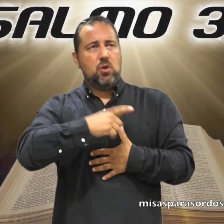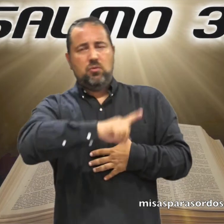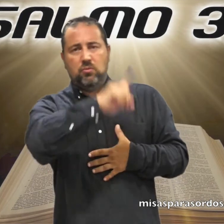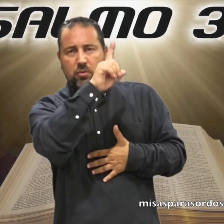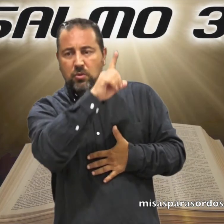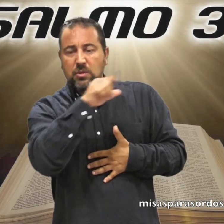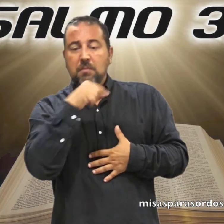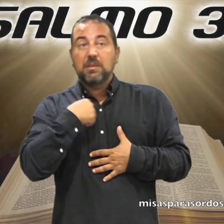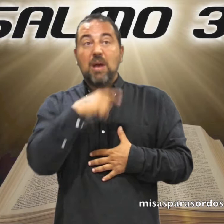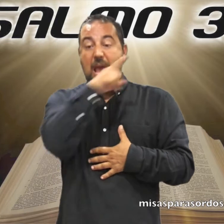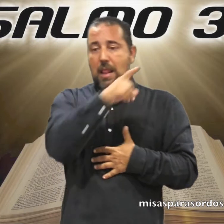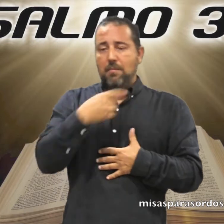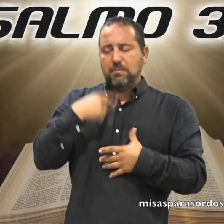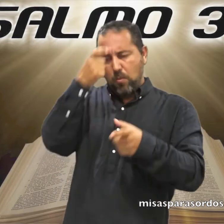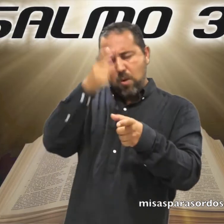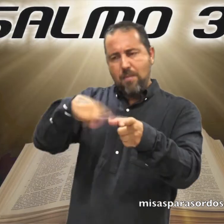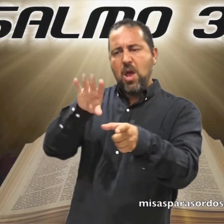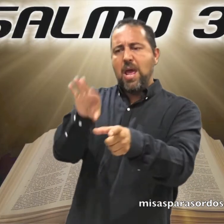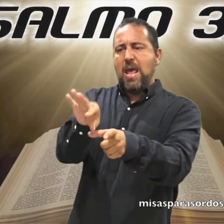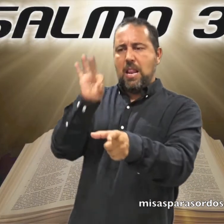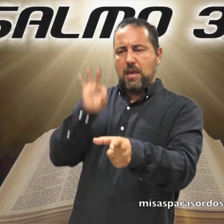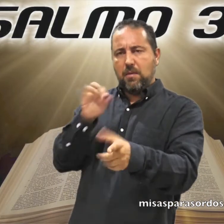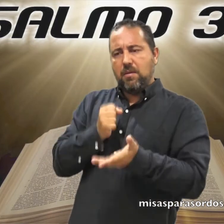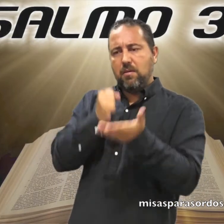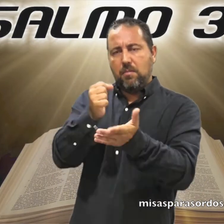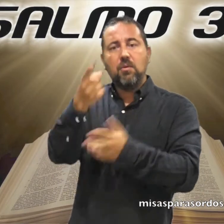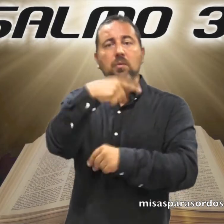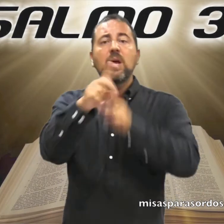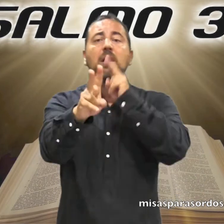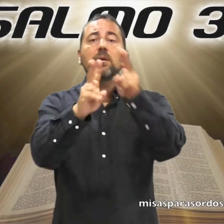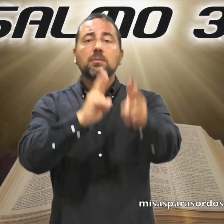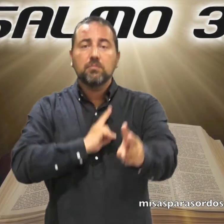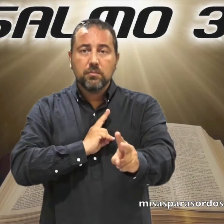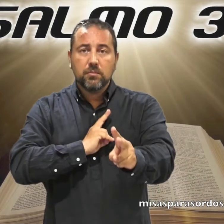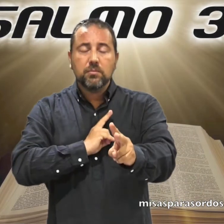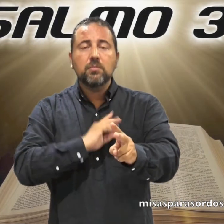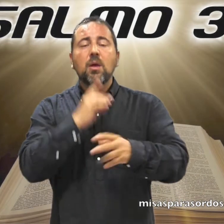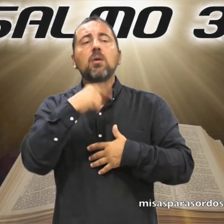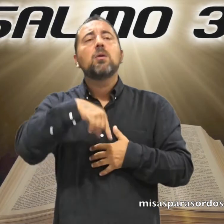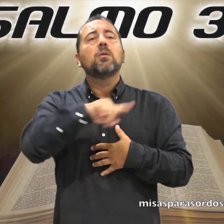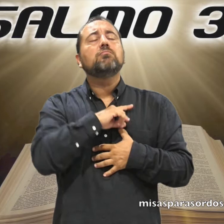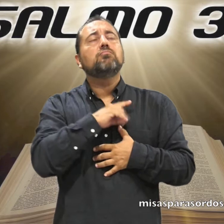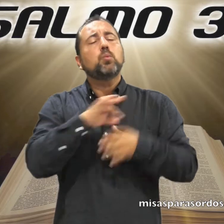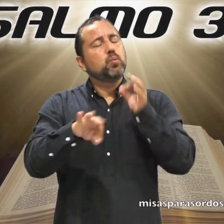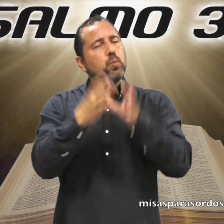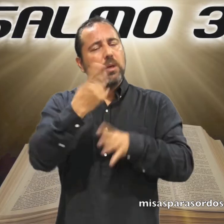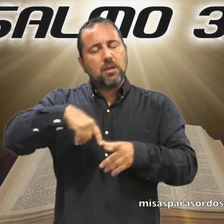Dios es el Señor El pueblo Que Él escogió como heredad Respondemos Dichoso